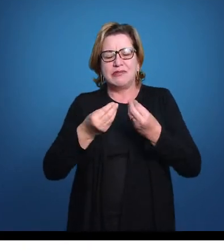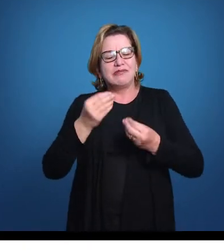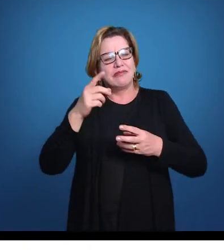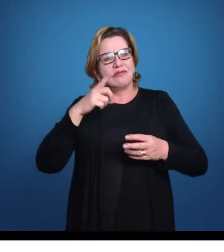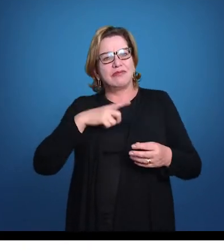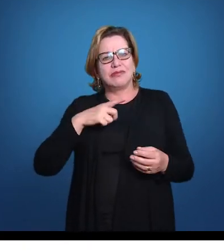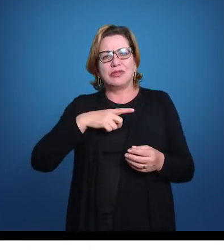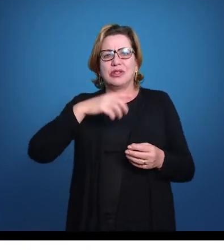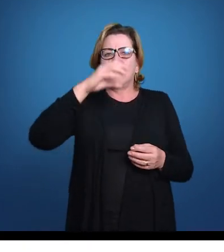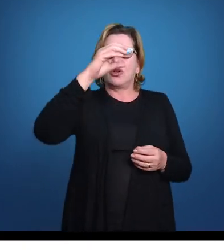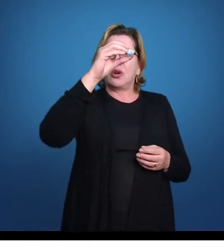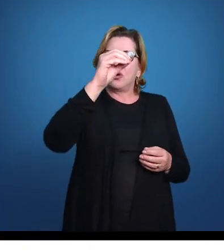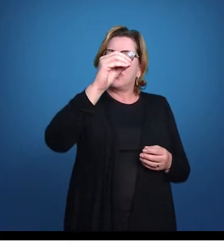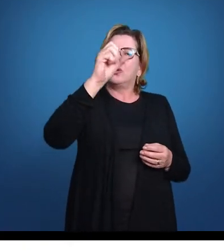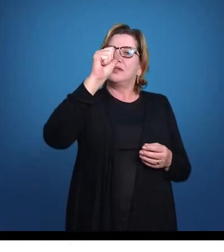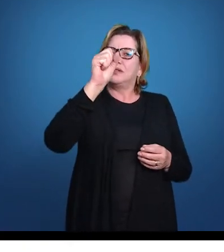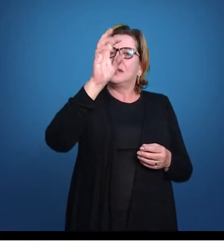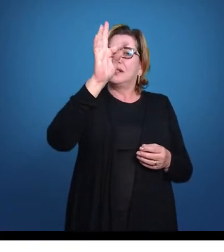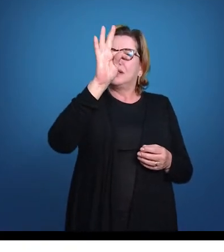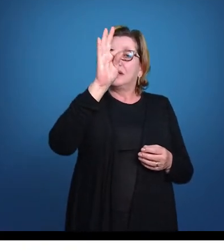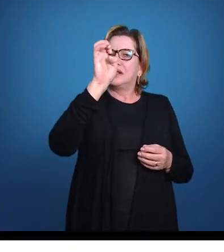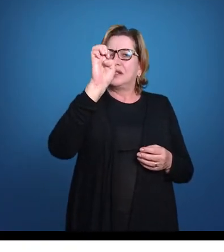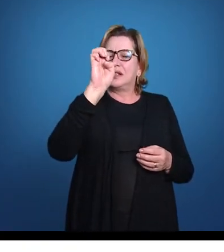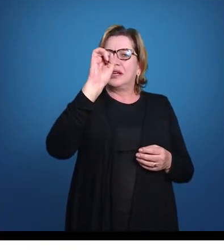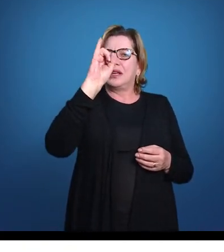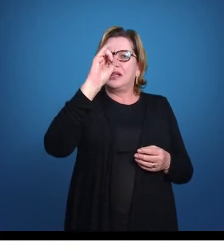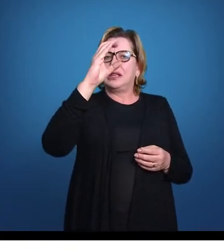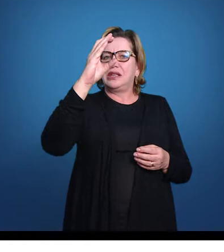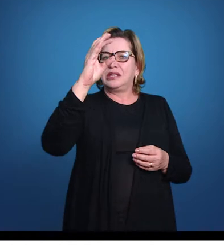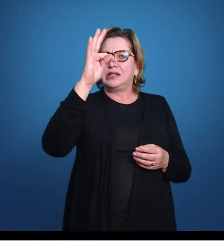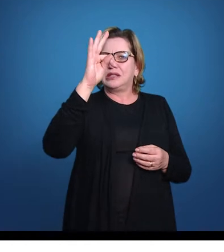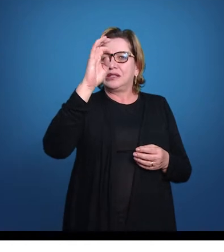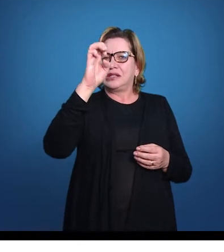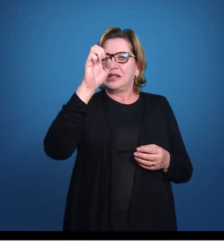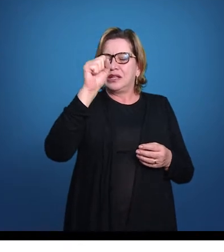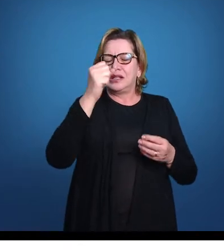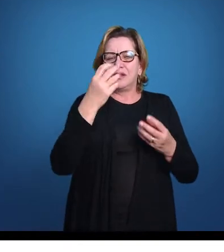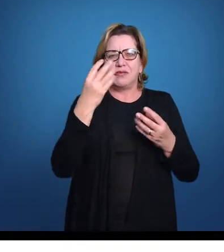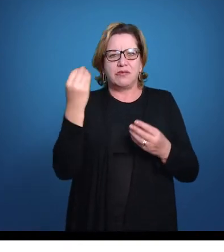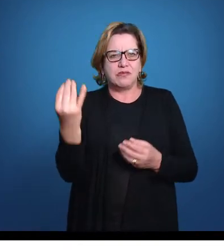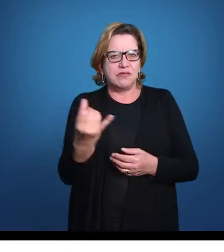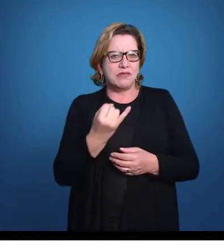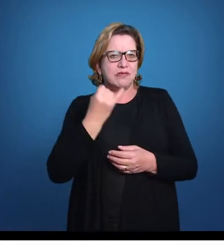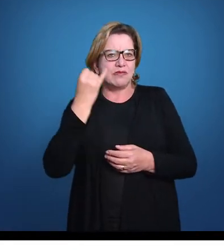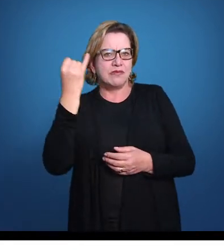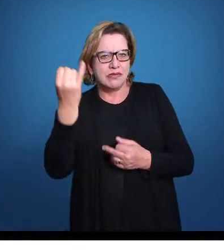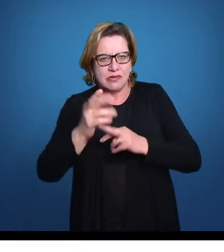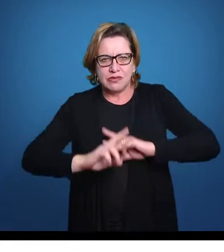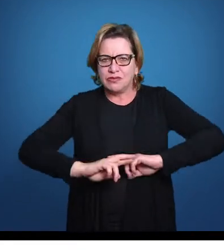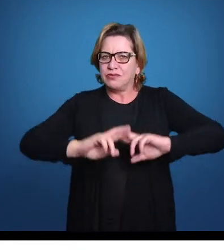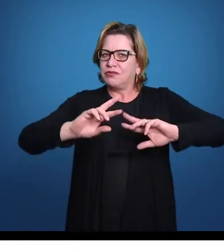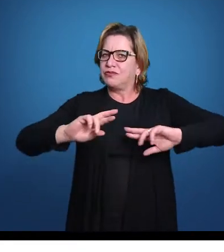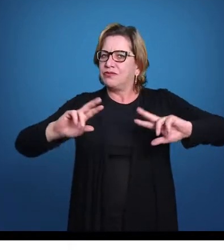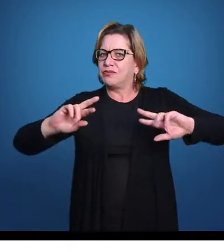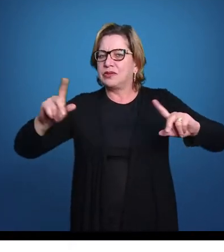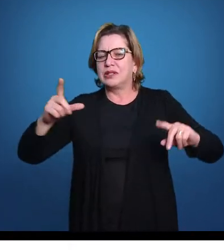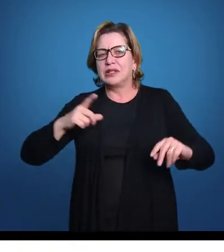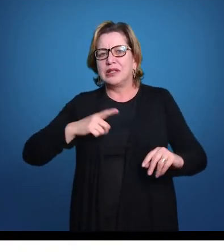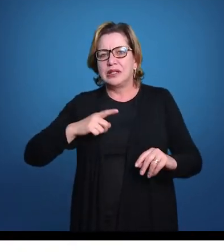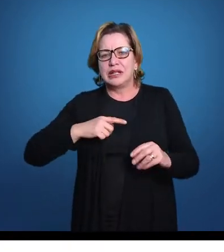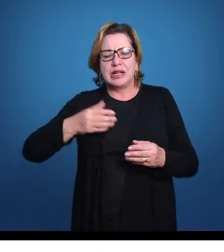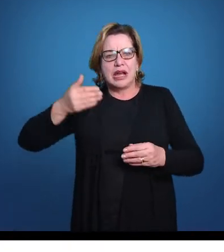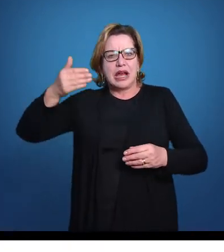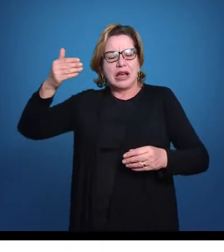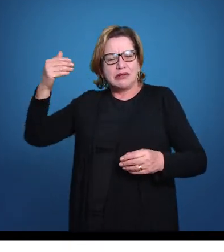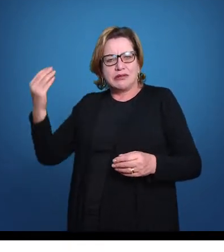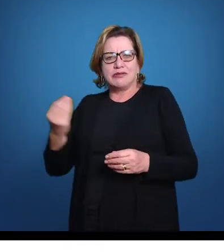de osteíquetes, tá? Então, é um grupo bastante importante, bastante diversificado. Ele, sim, diferente dos condriches que ocupavam mais o ambiente